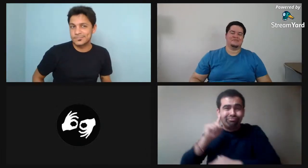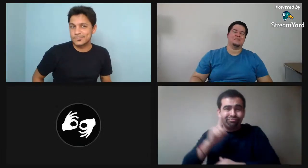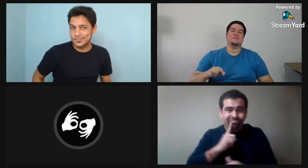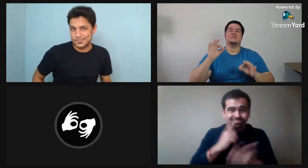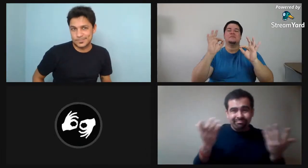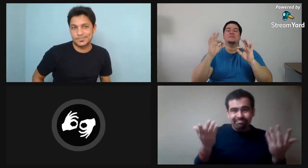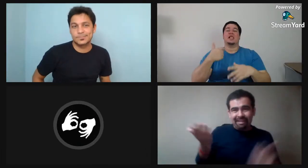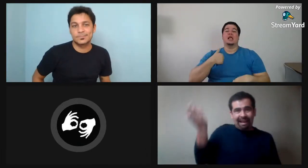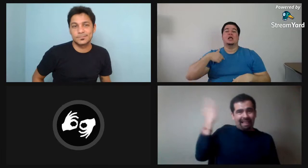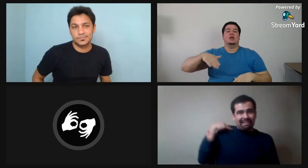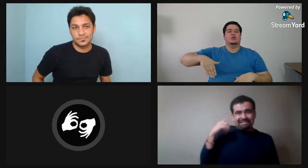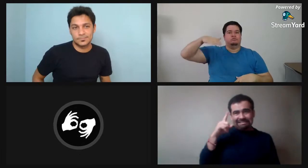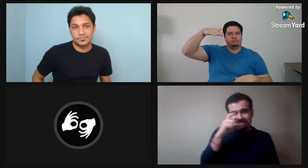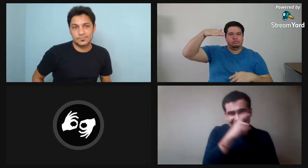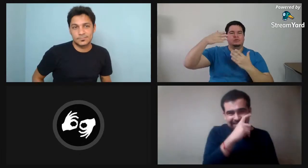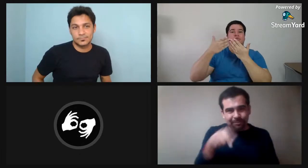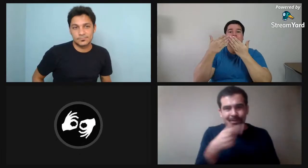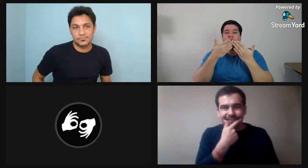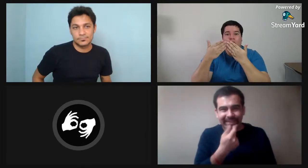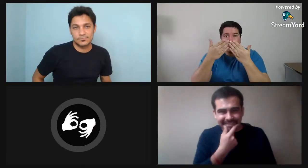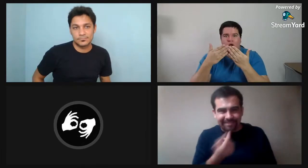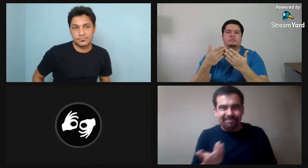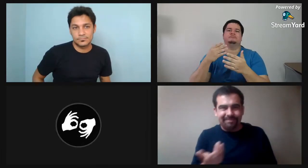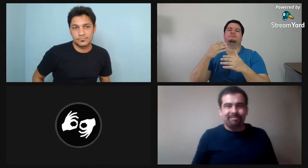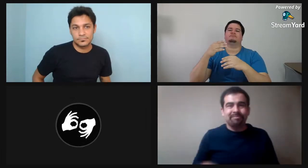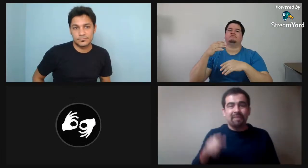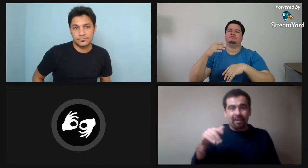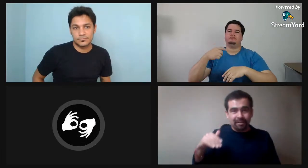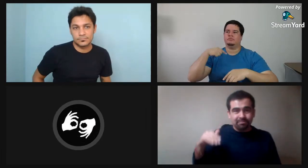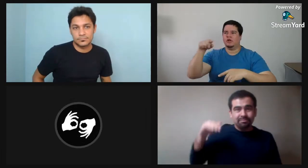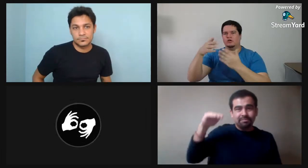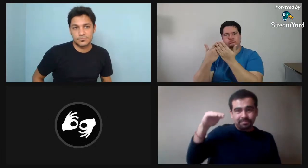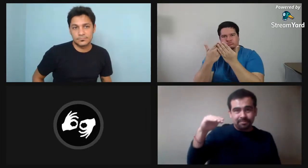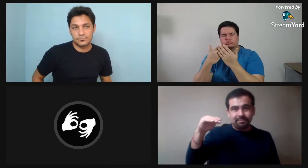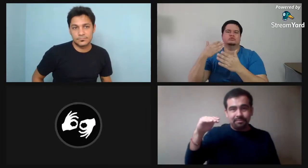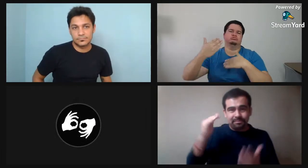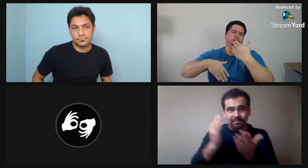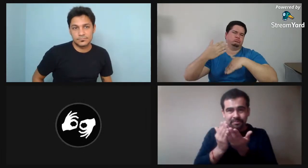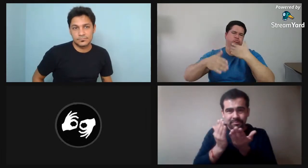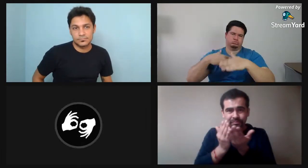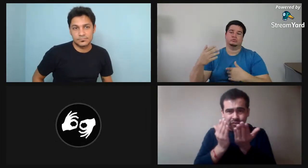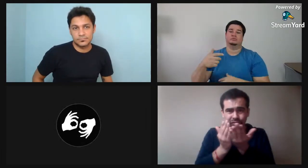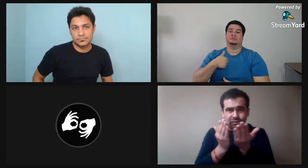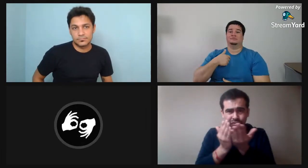Alcancé un buen desarrollo y ahora, bueno, soy sordante, era un poquito más difícil, ahora es más fácil. Bueno,